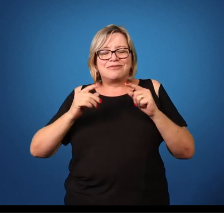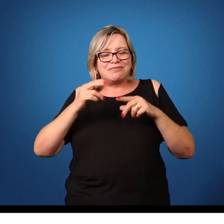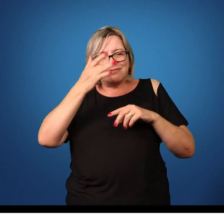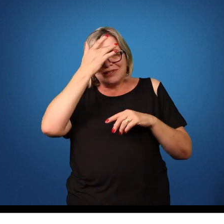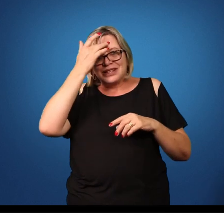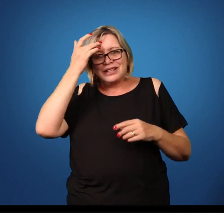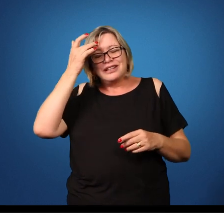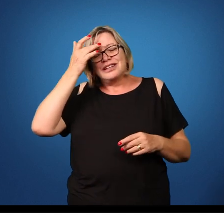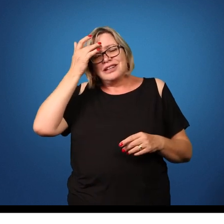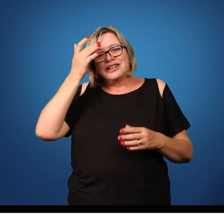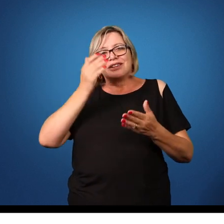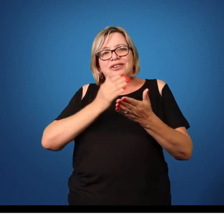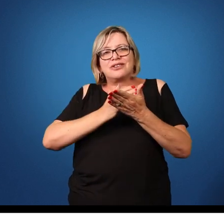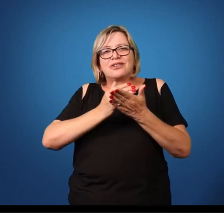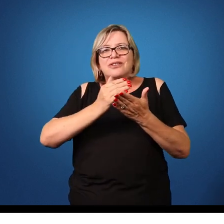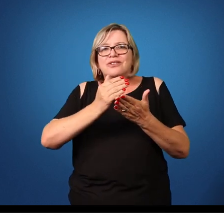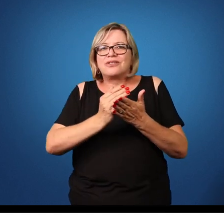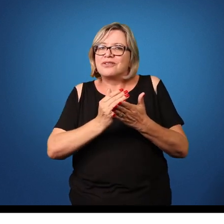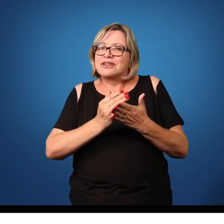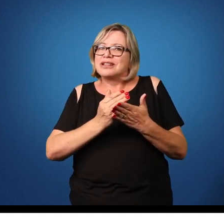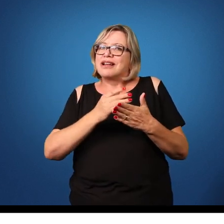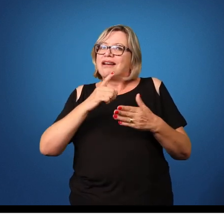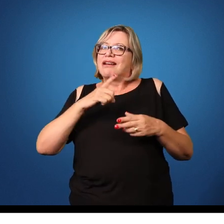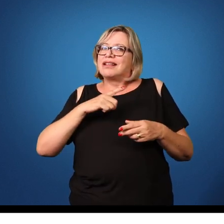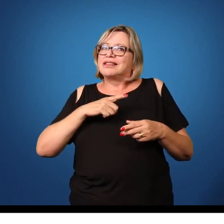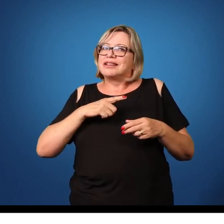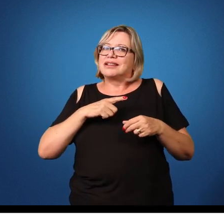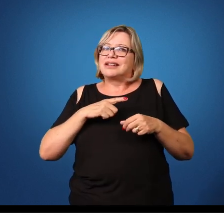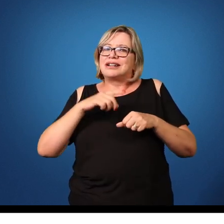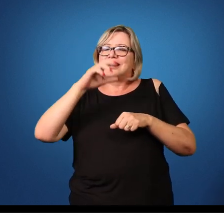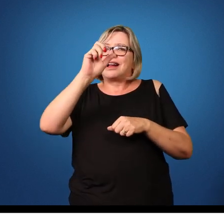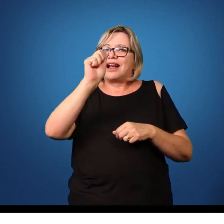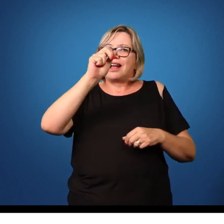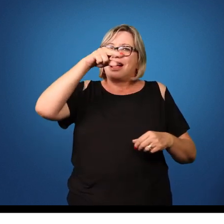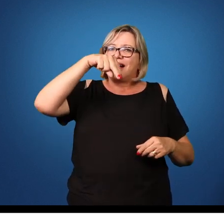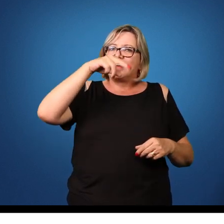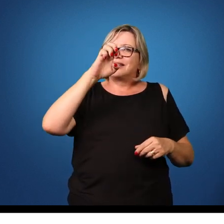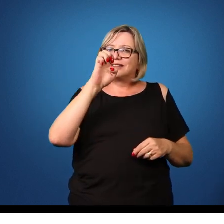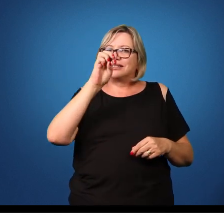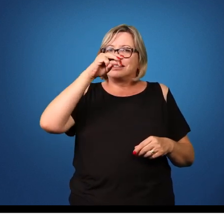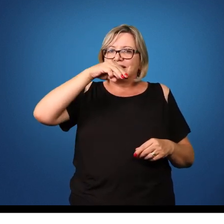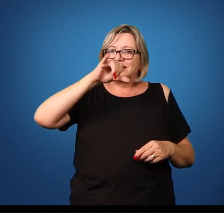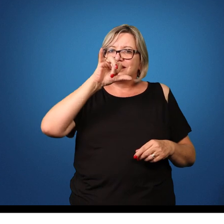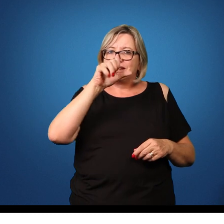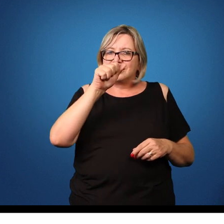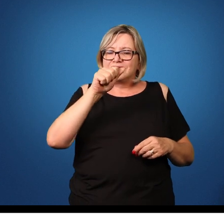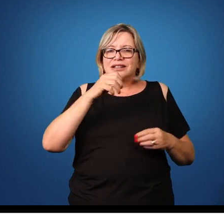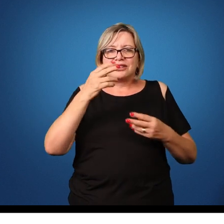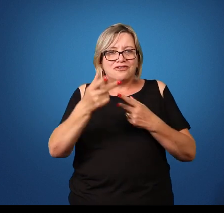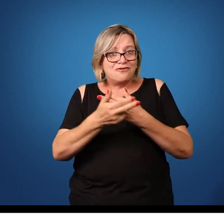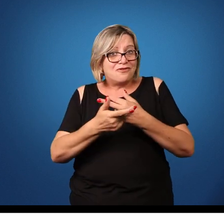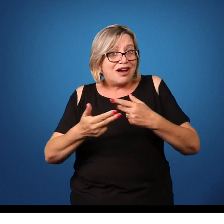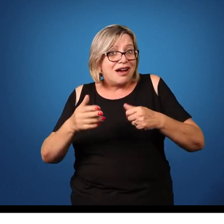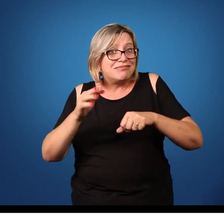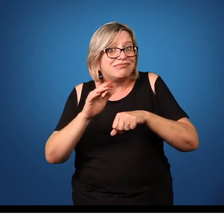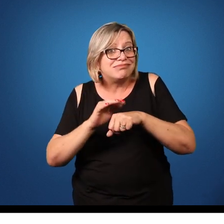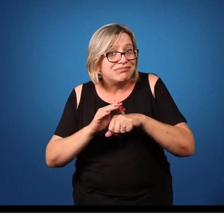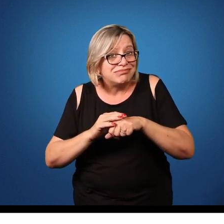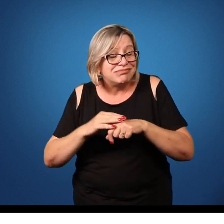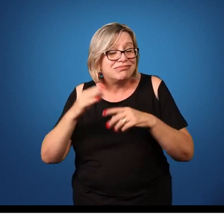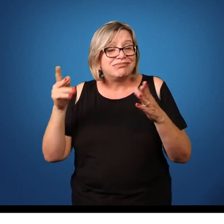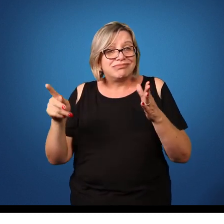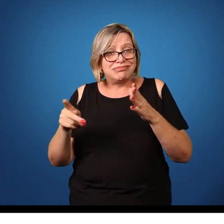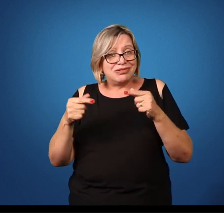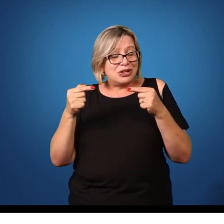vai, pode, por conta disso pode causar uma anemia no hospedeiro. Então, são algumas características